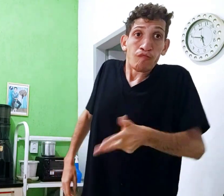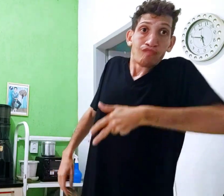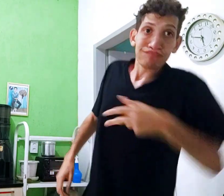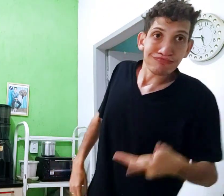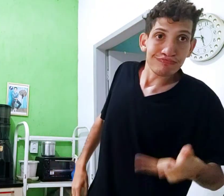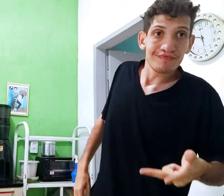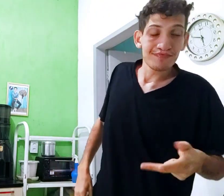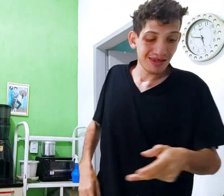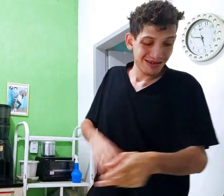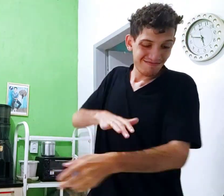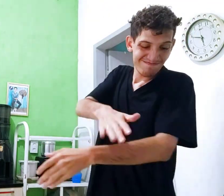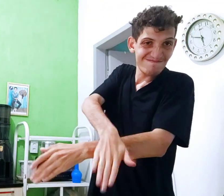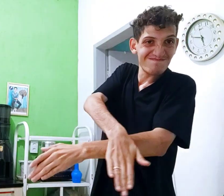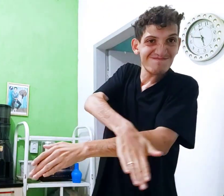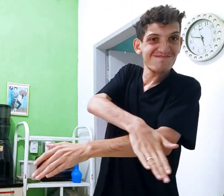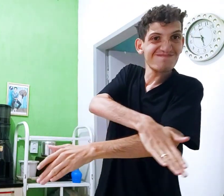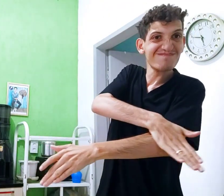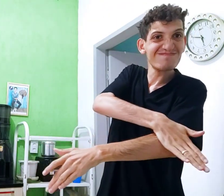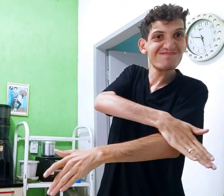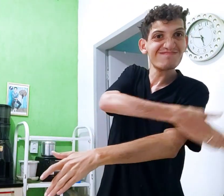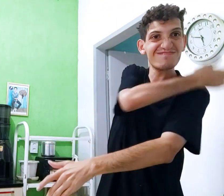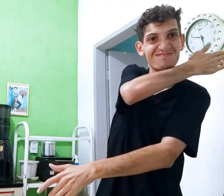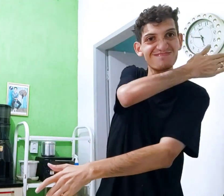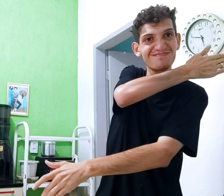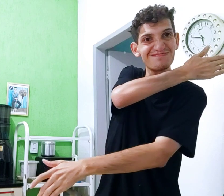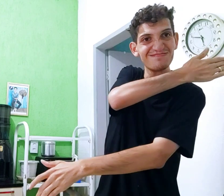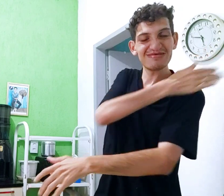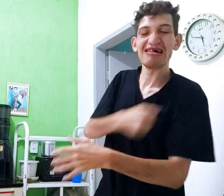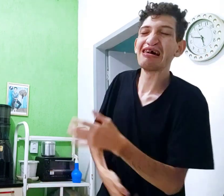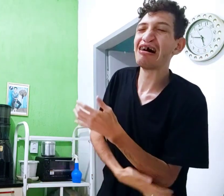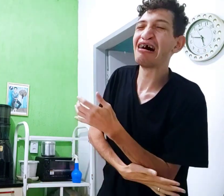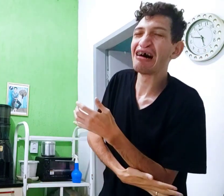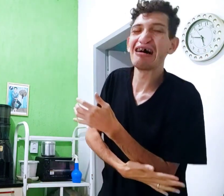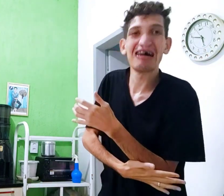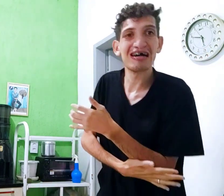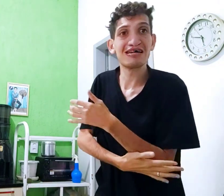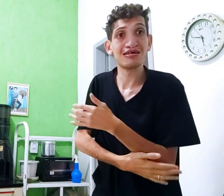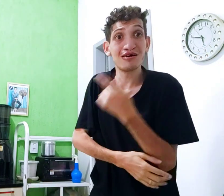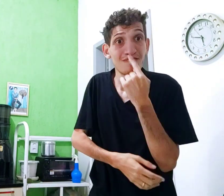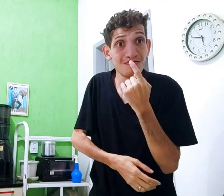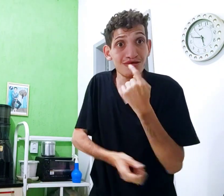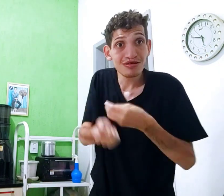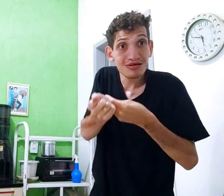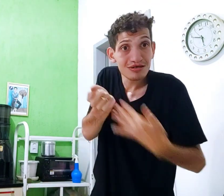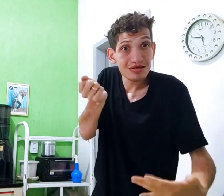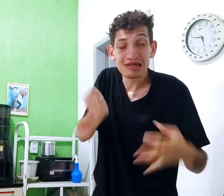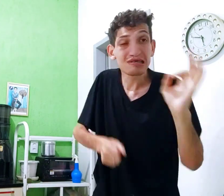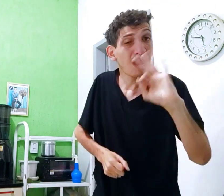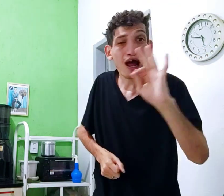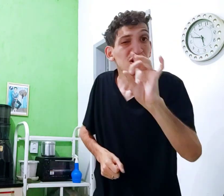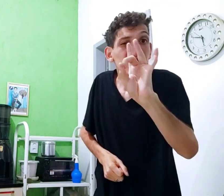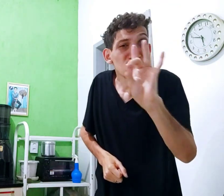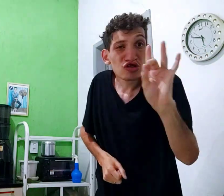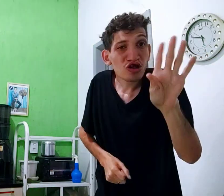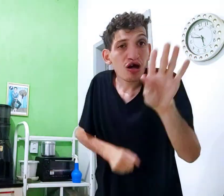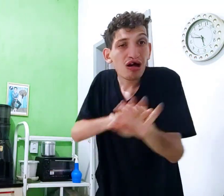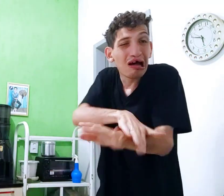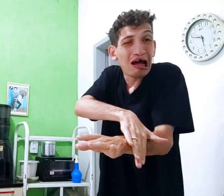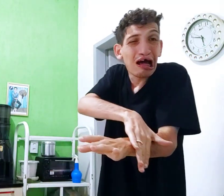começou a cair, e aí tropeçou, e aí raspou, escolou o braço inteiro, e aí sangrou não,